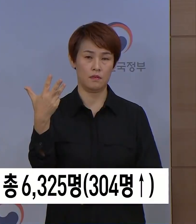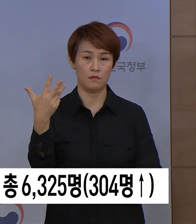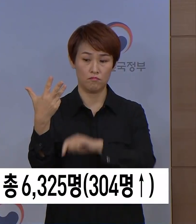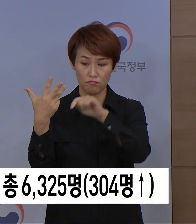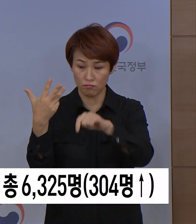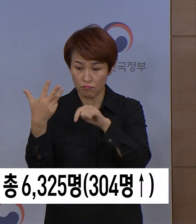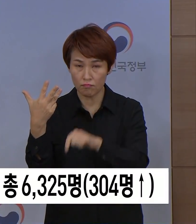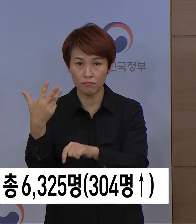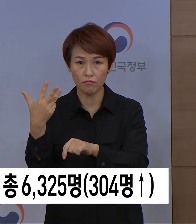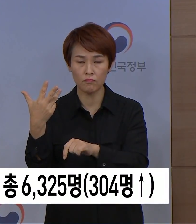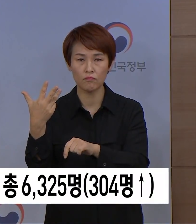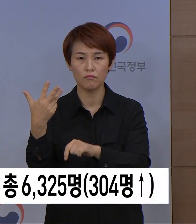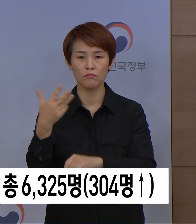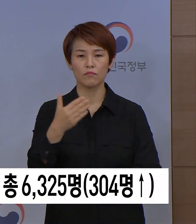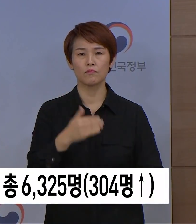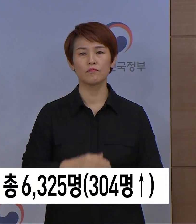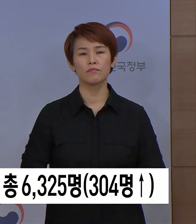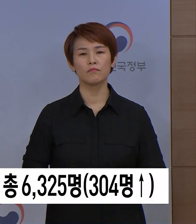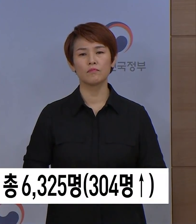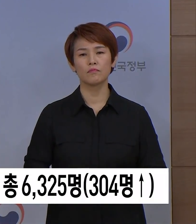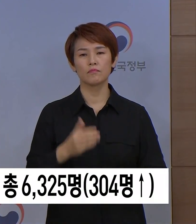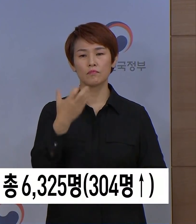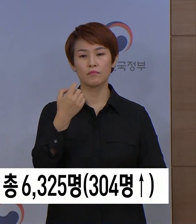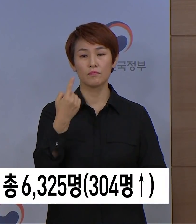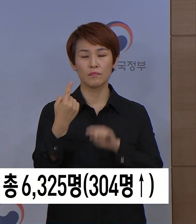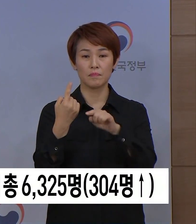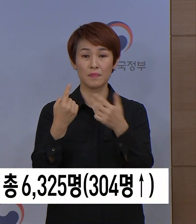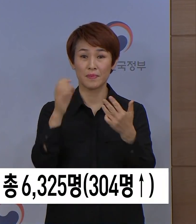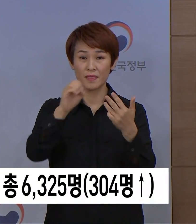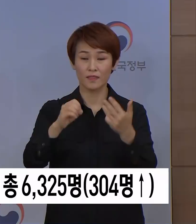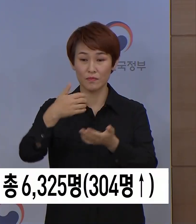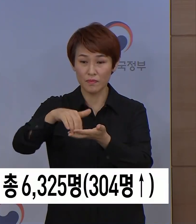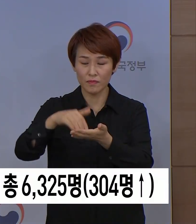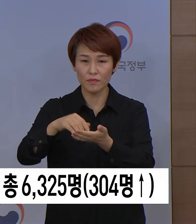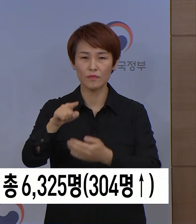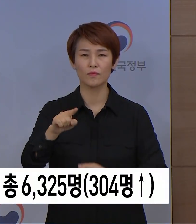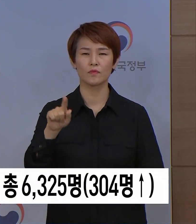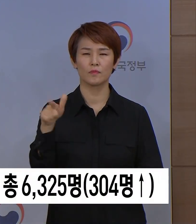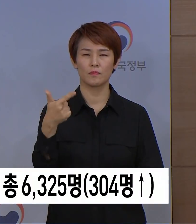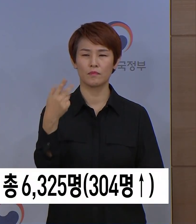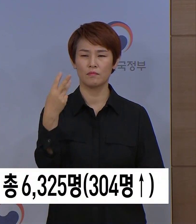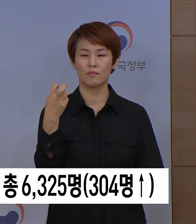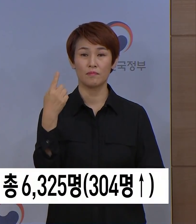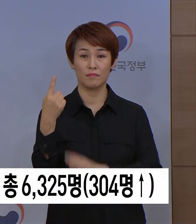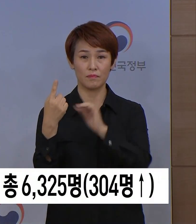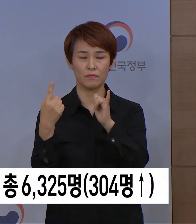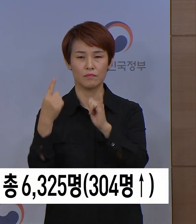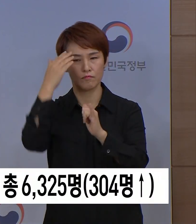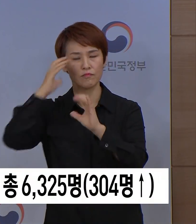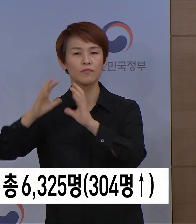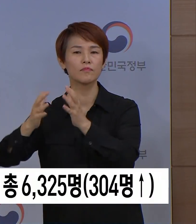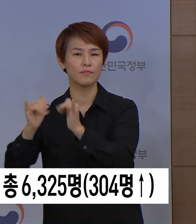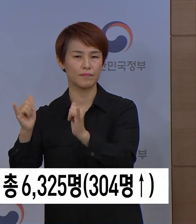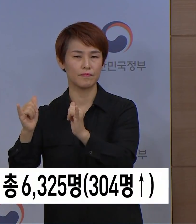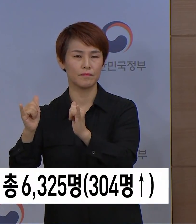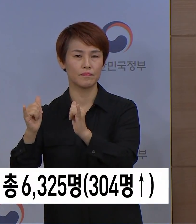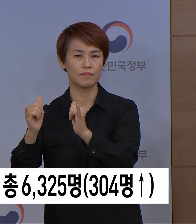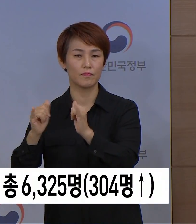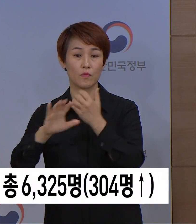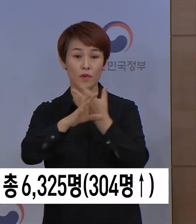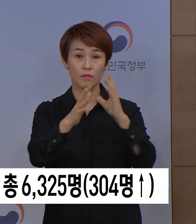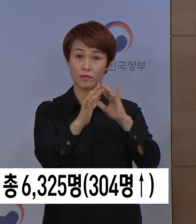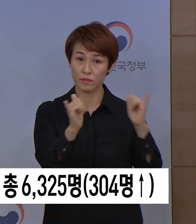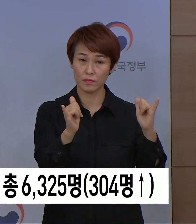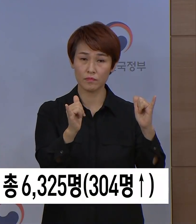중 91.8%인 631명은 우리 국민이며 외국인은 8.2